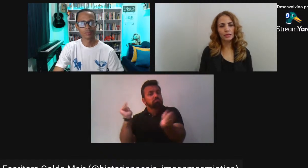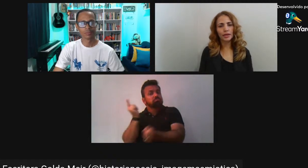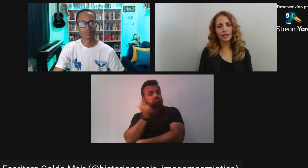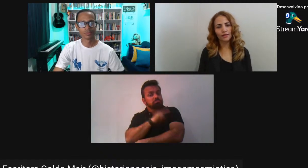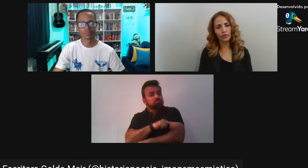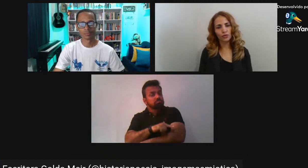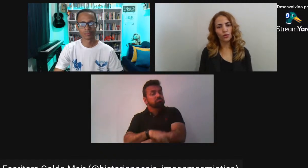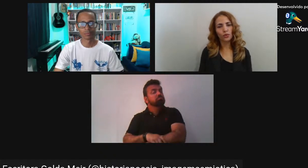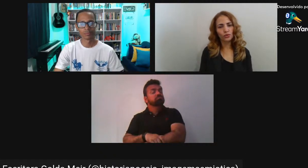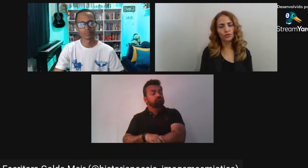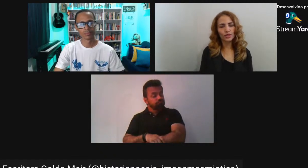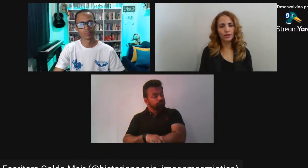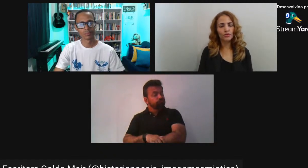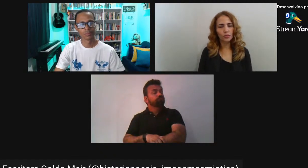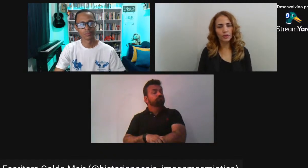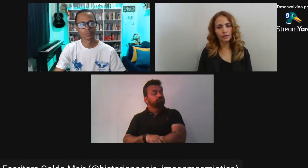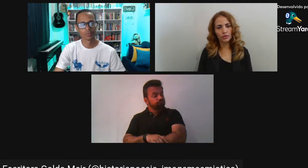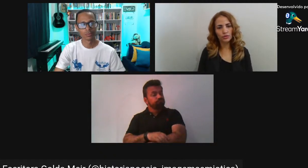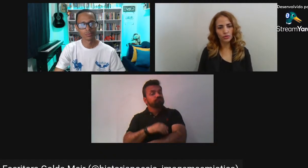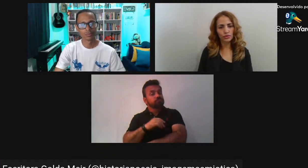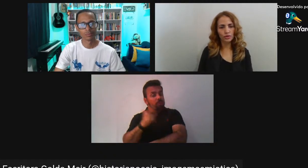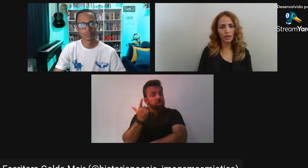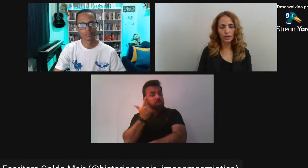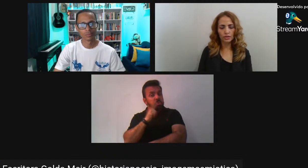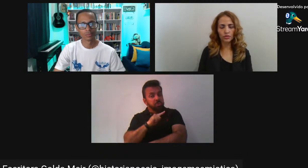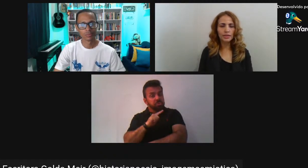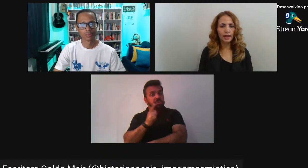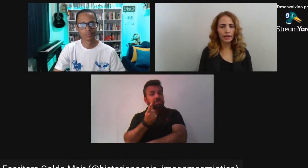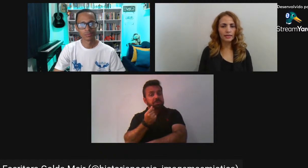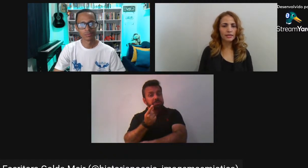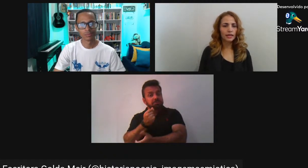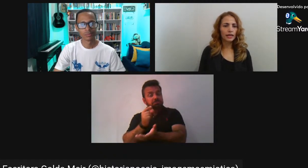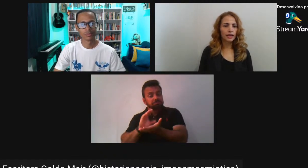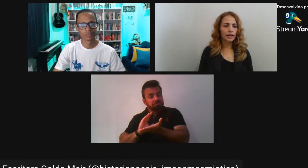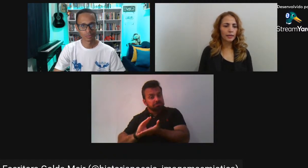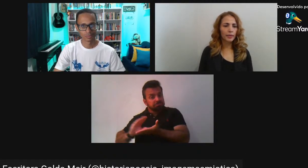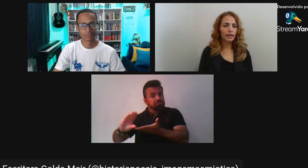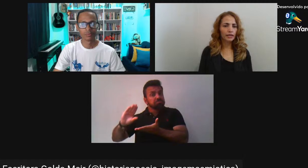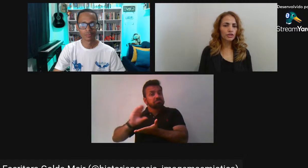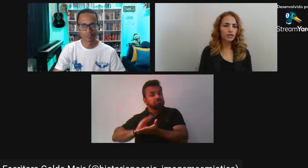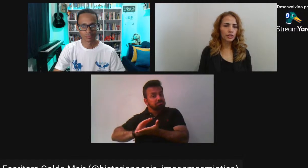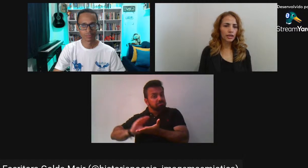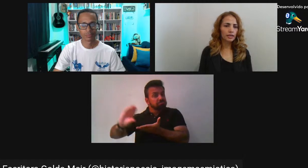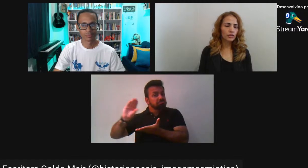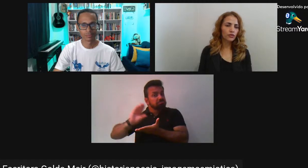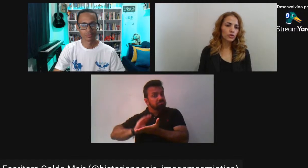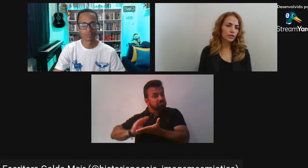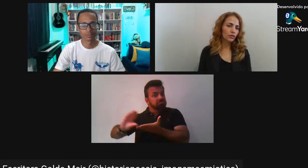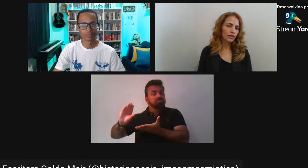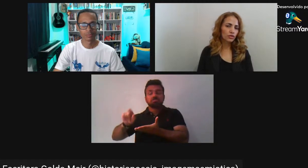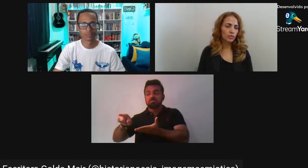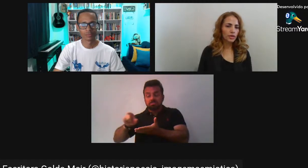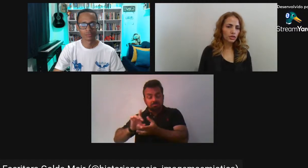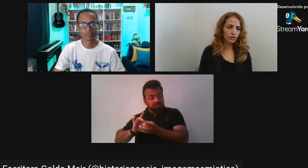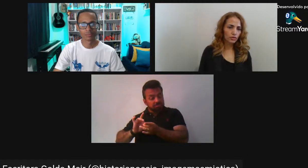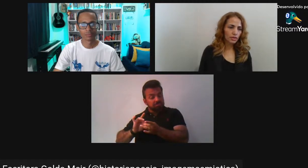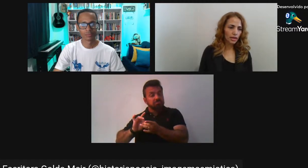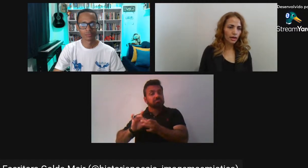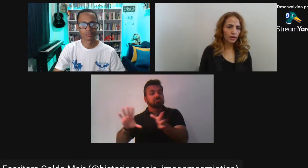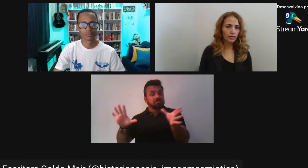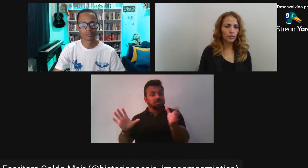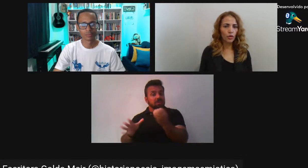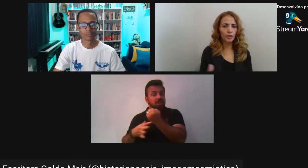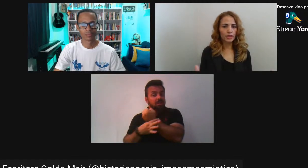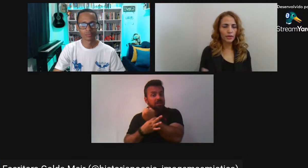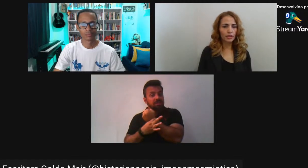libertavam Outros negros Comprando as suas cartas Para garantir Que eles não fossem Talvez submetidos